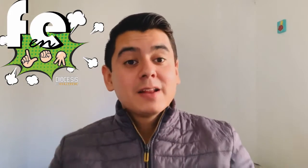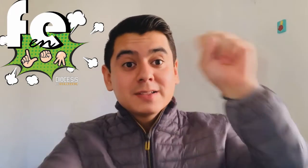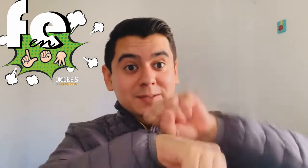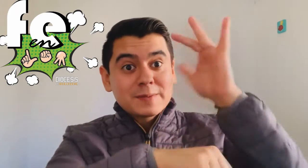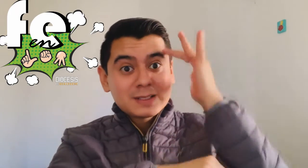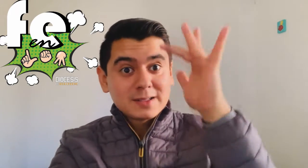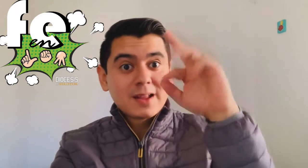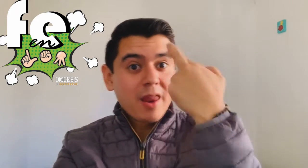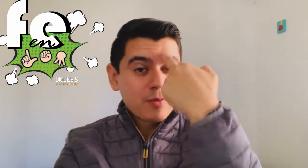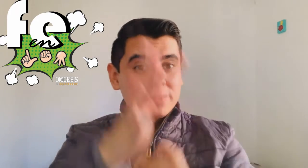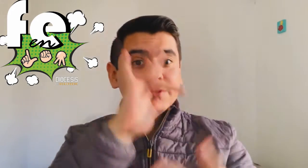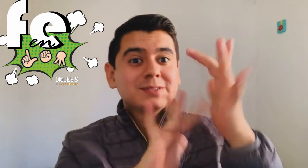¿Pero qué significa para nosotros?